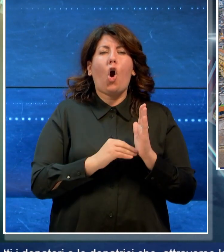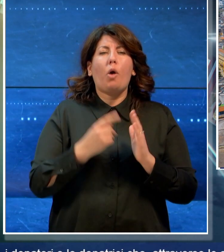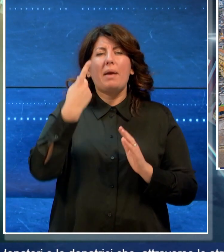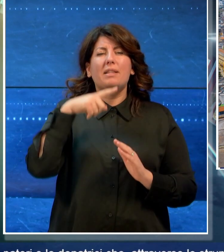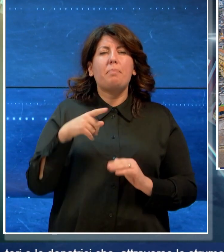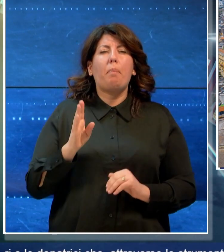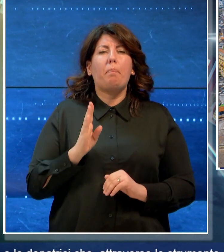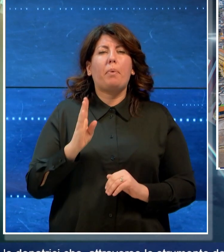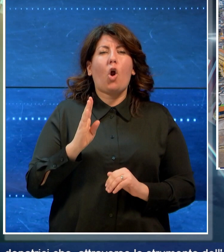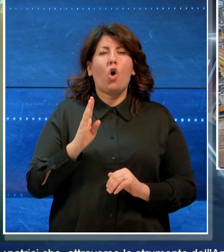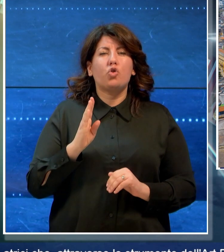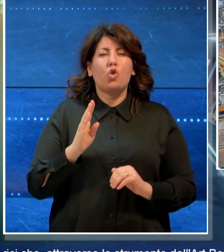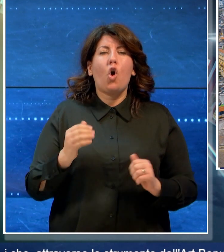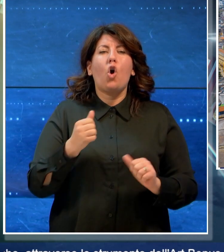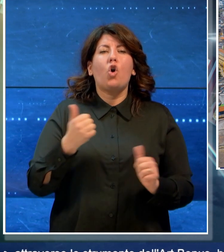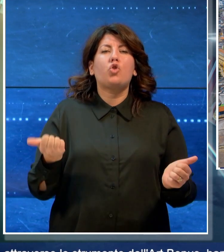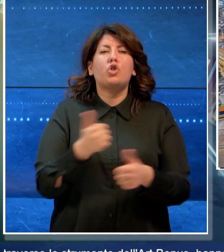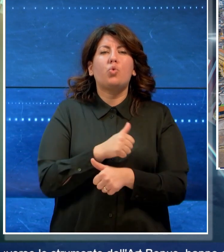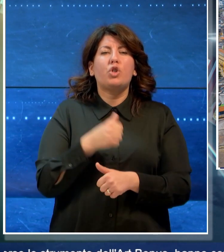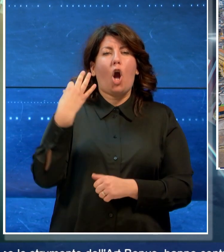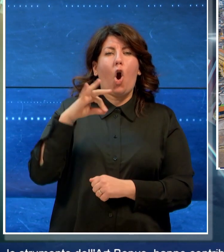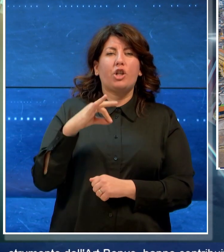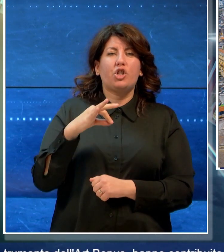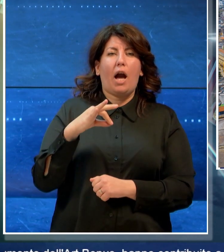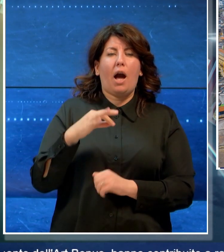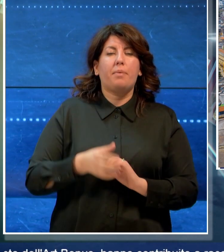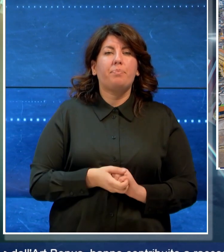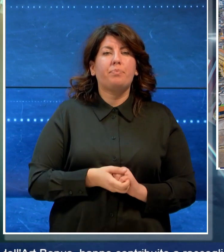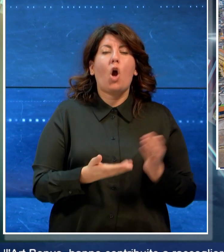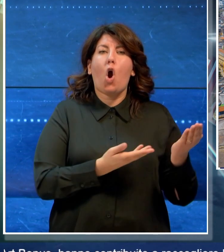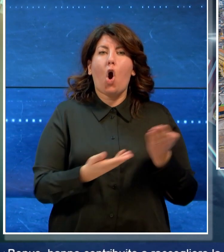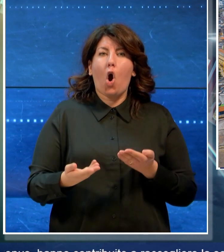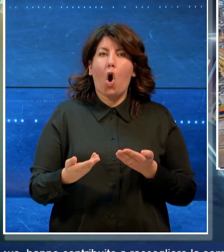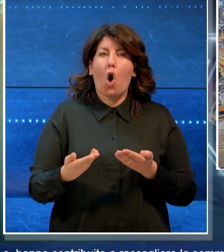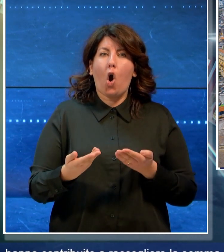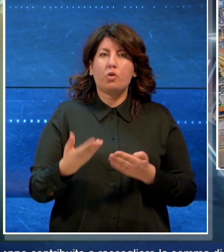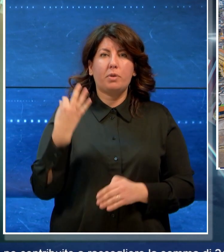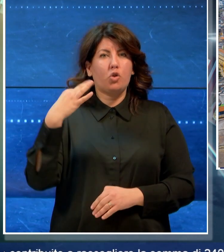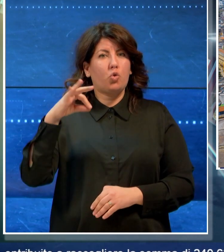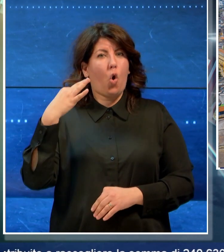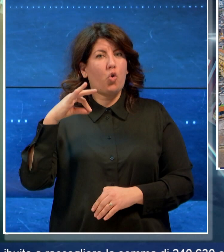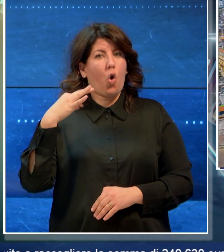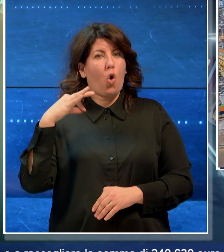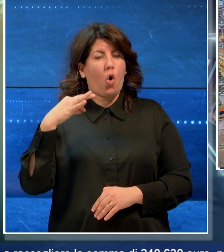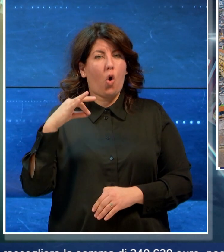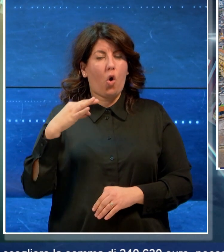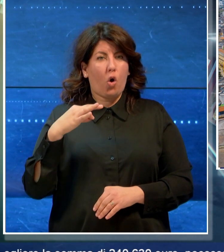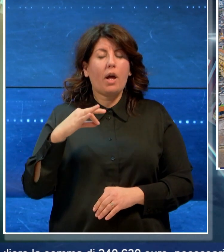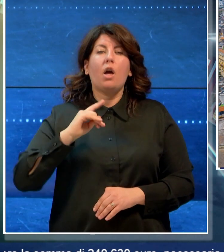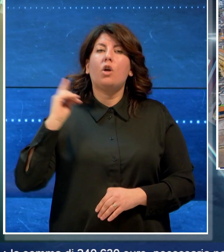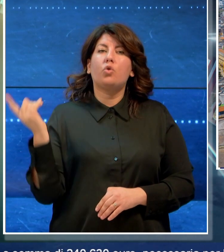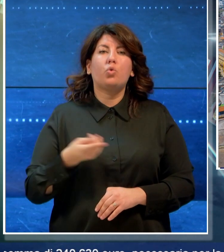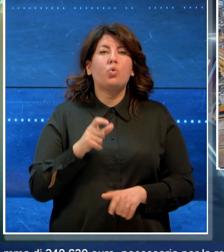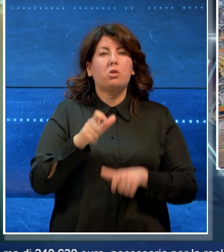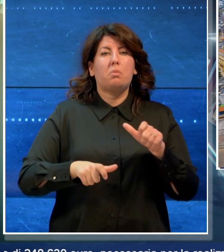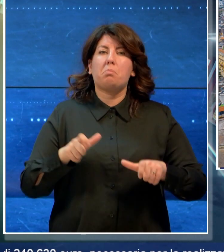posto dell'originale. Ospiti d'onore della cerimonia saranno tutti i donatori